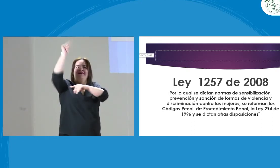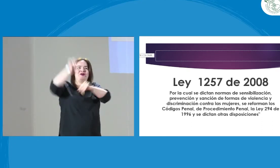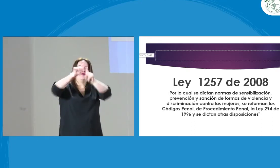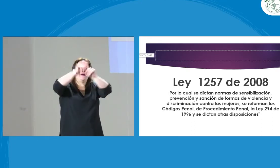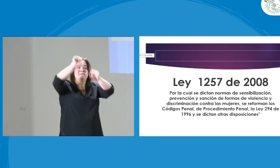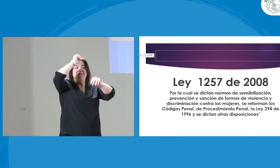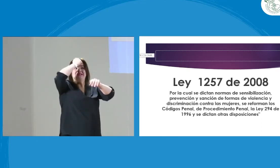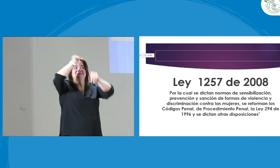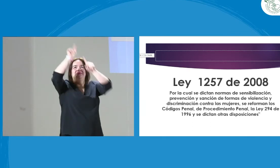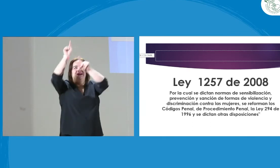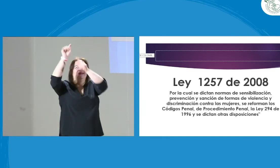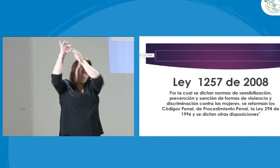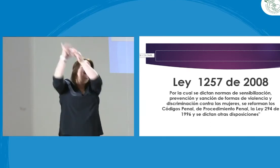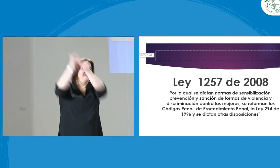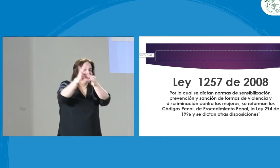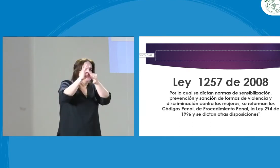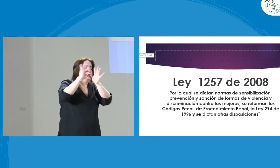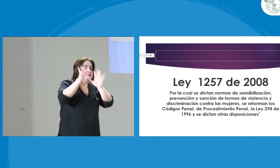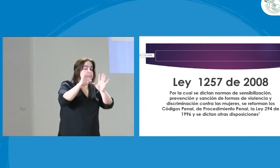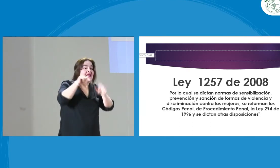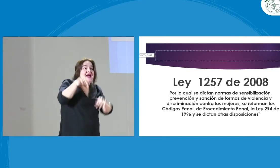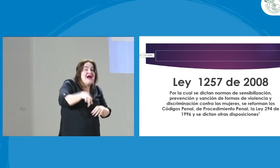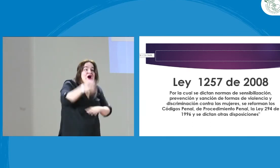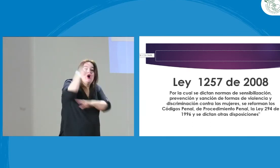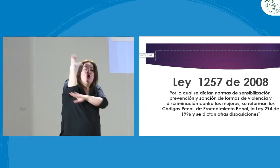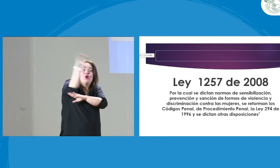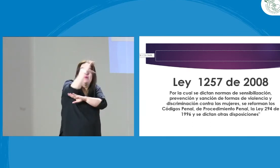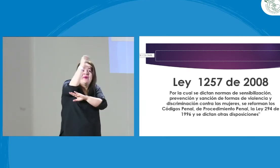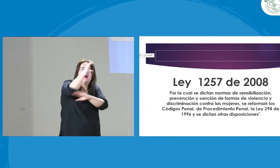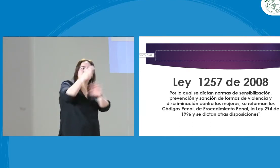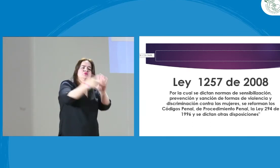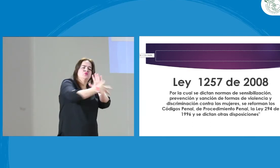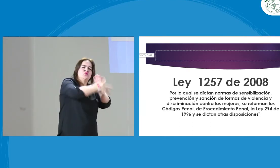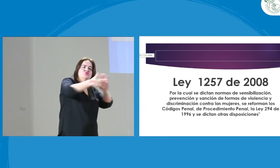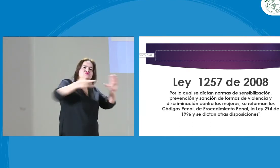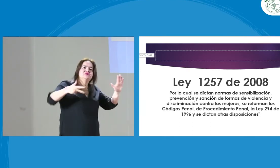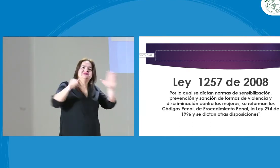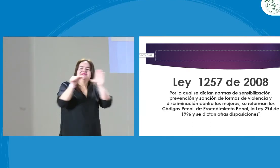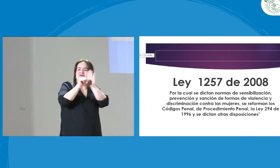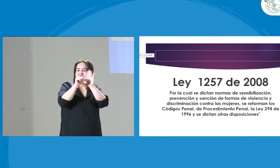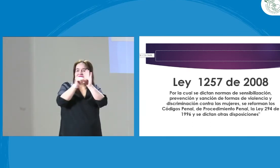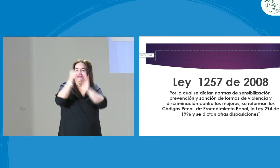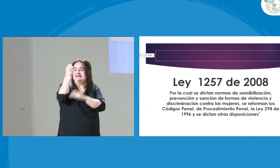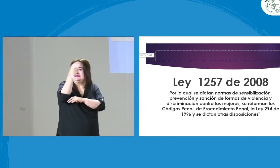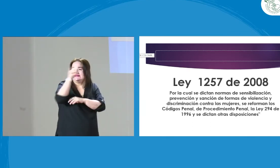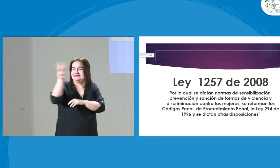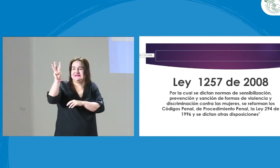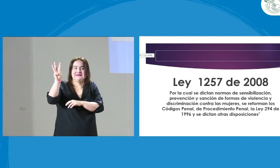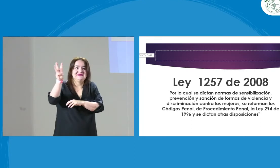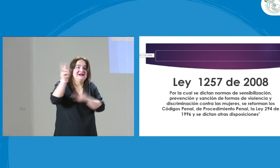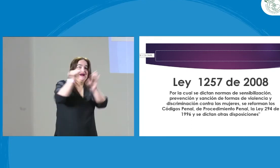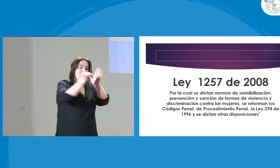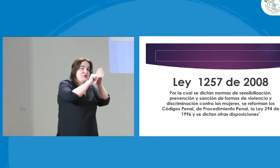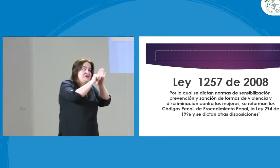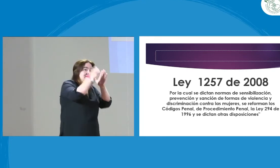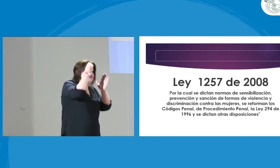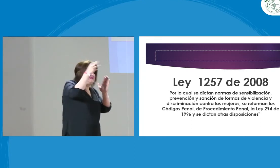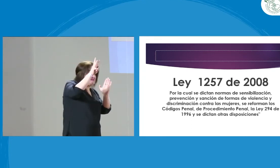lineamientos que ofrece la ONU y vamos a trabajar en relación con ellos. En la Constitución, en el artículo